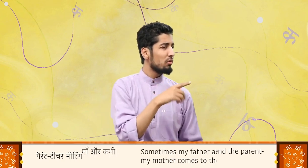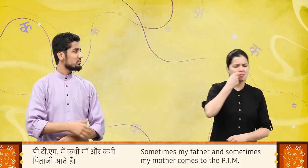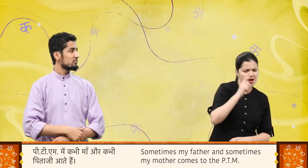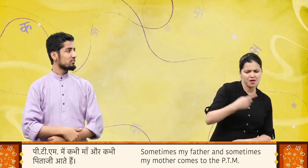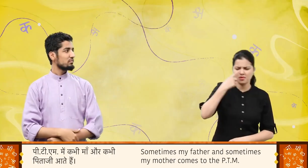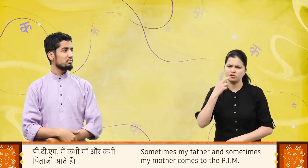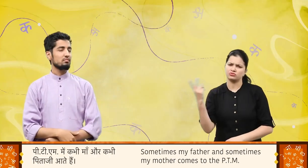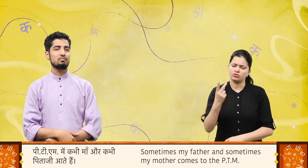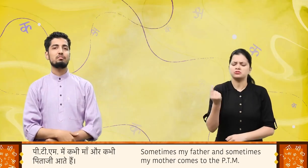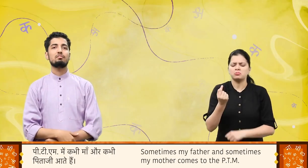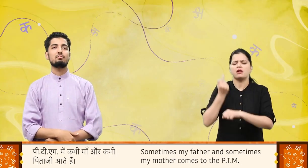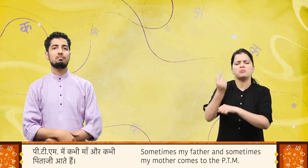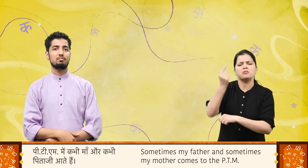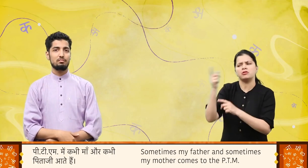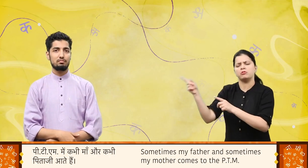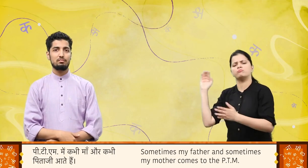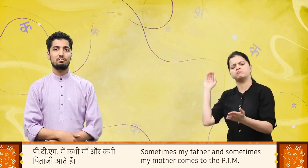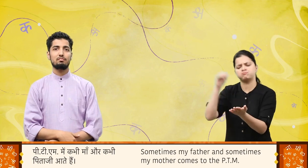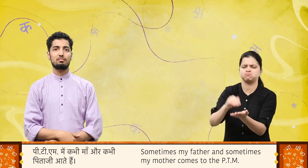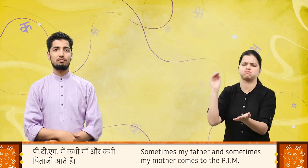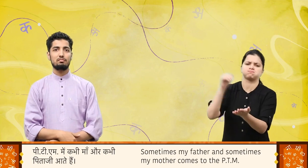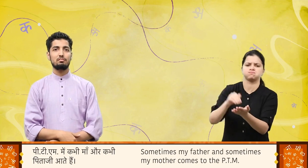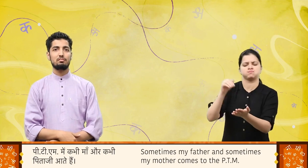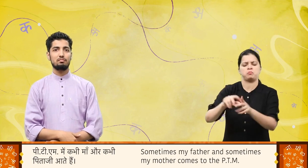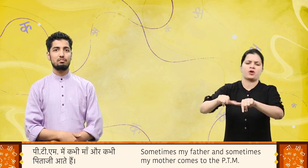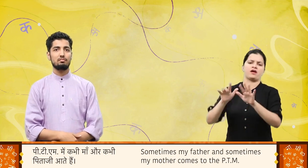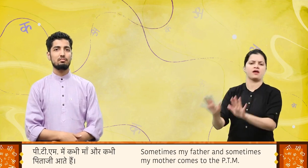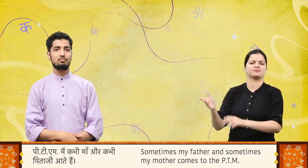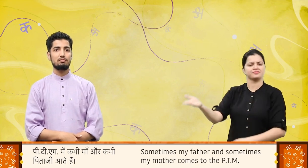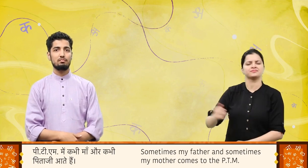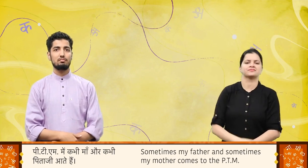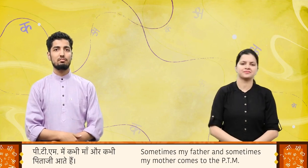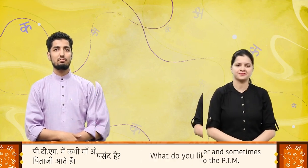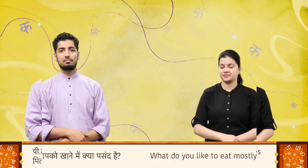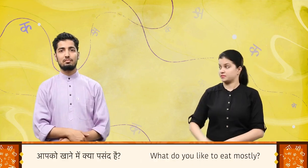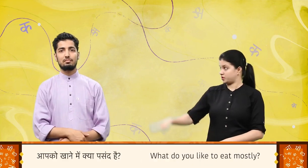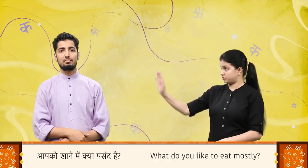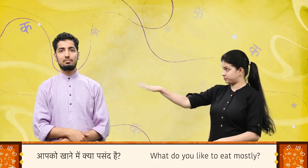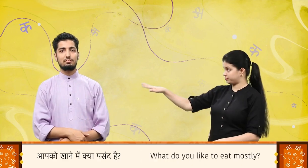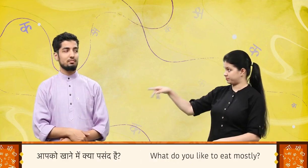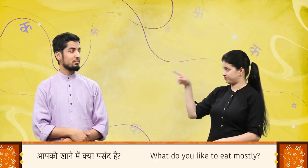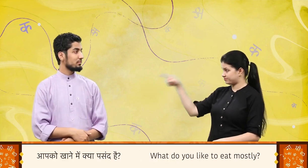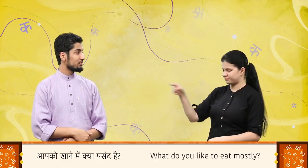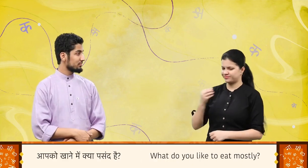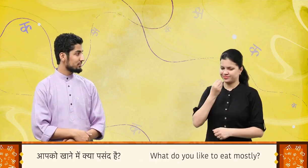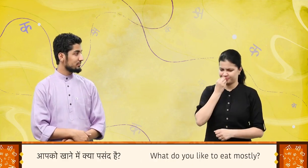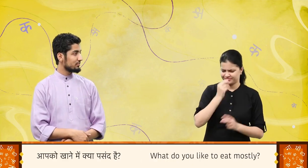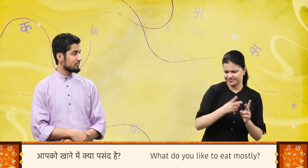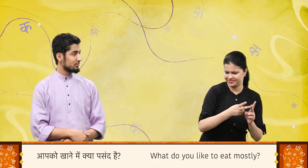पेरेंट टीचर मीटिंग में कभी मा और कभी पिताजी आते हैं आपको खाने में क्या पसंद